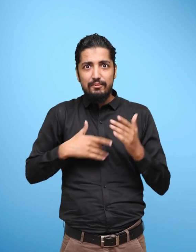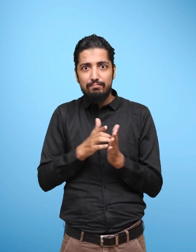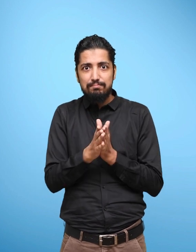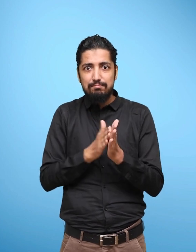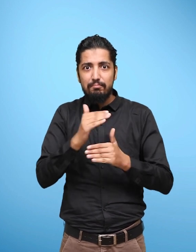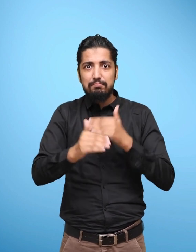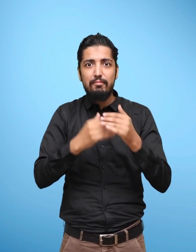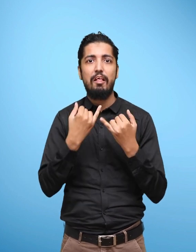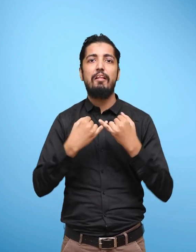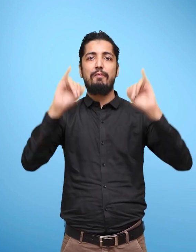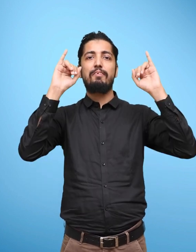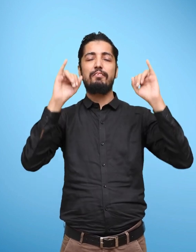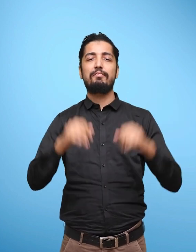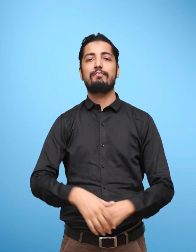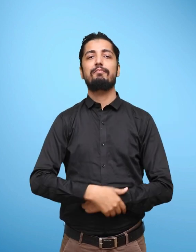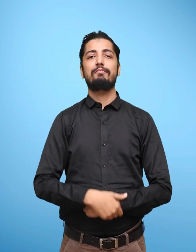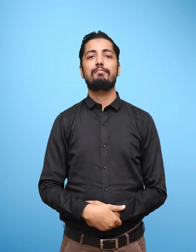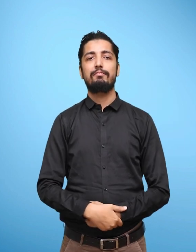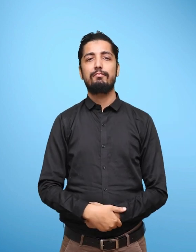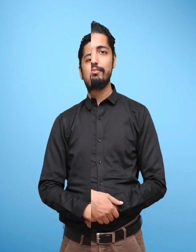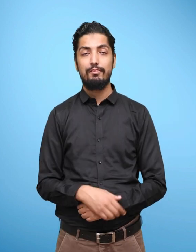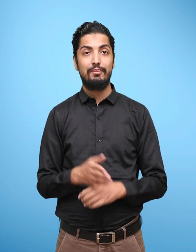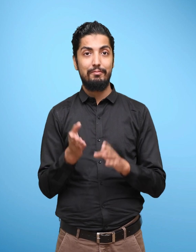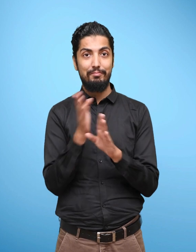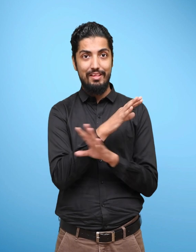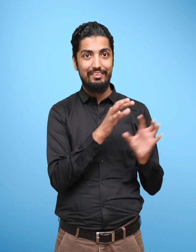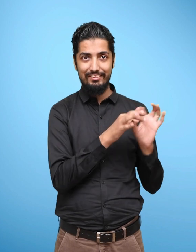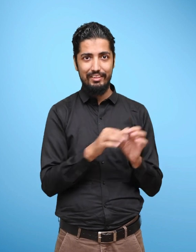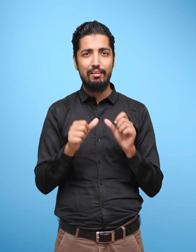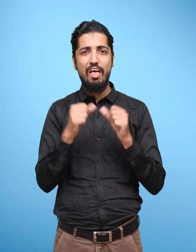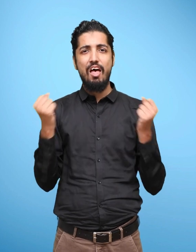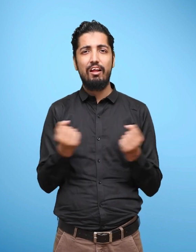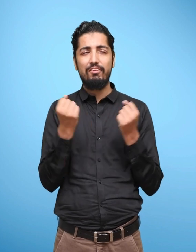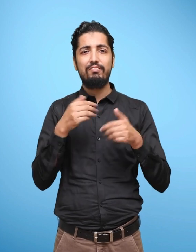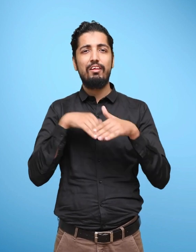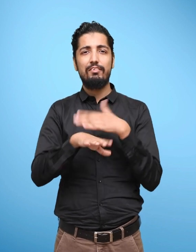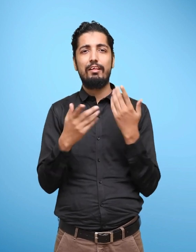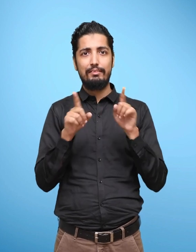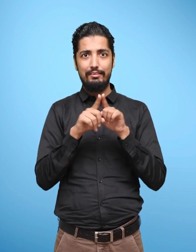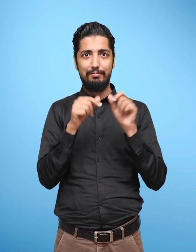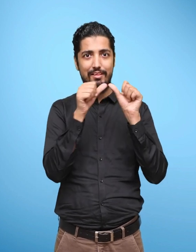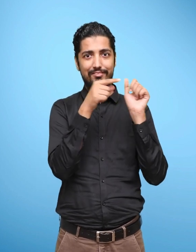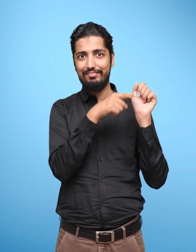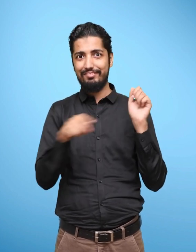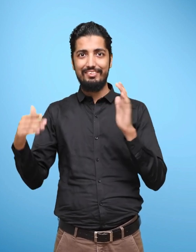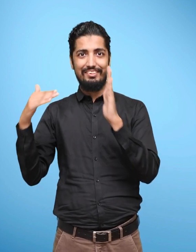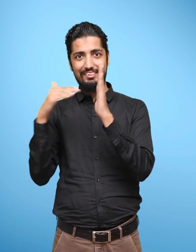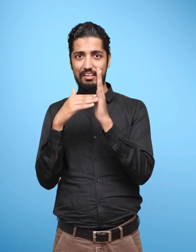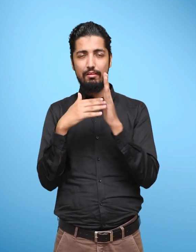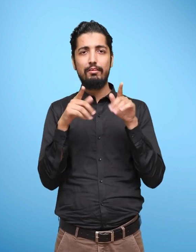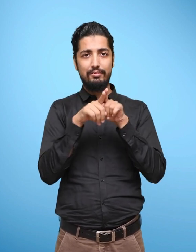तो नगजिए चायुजज अप्रेट ऐस्टिएल